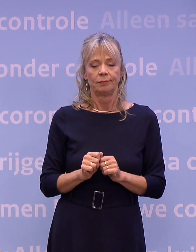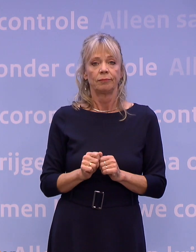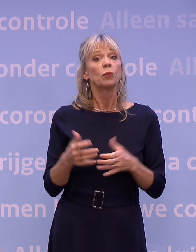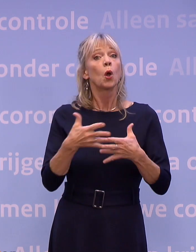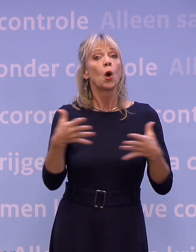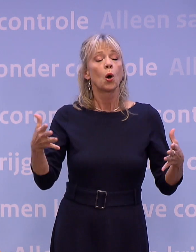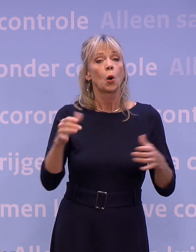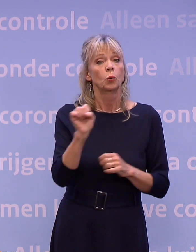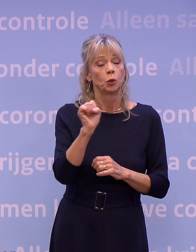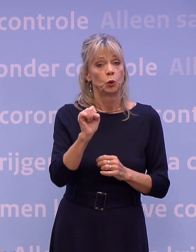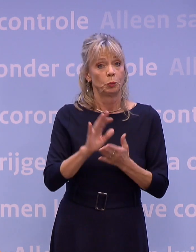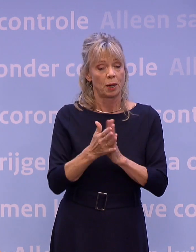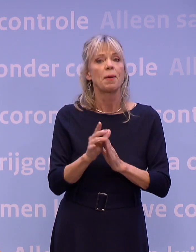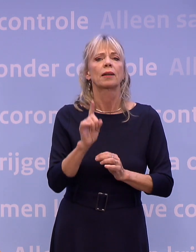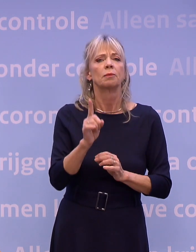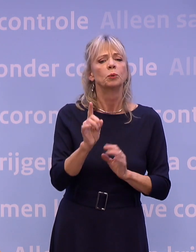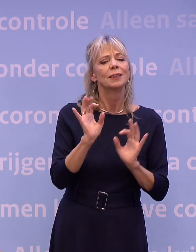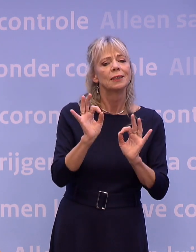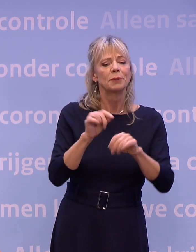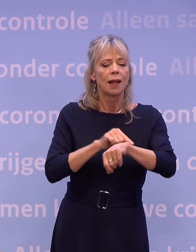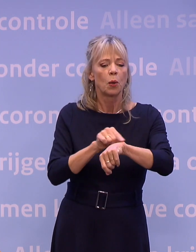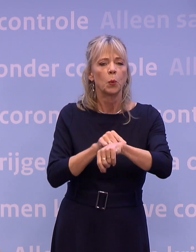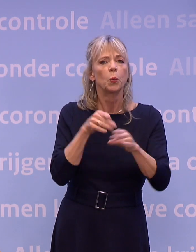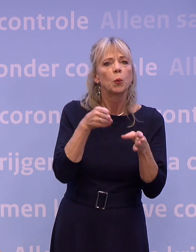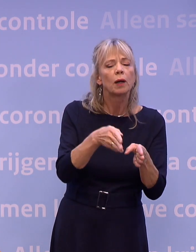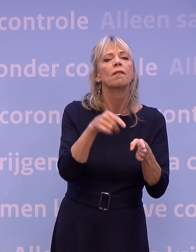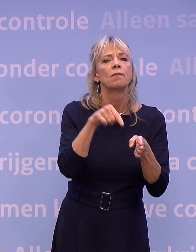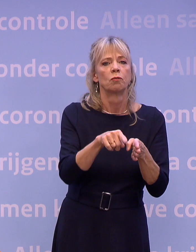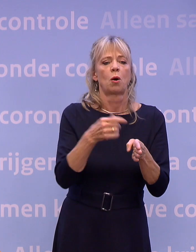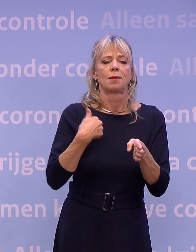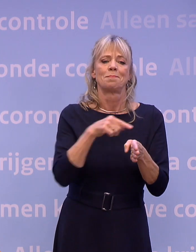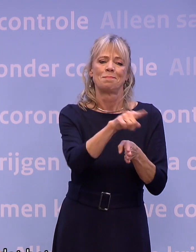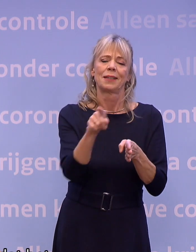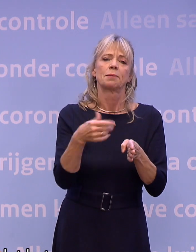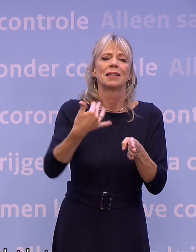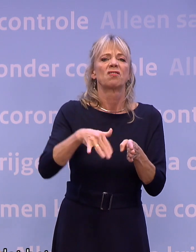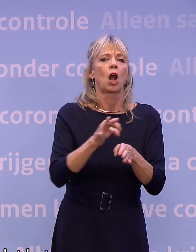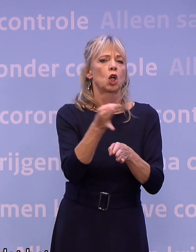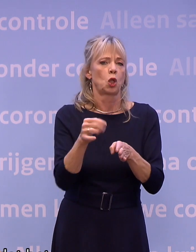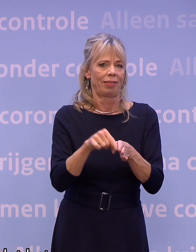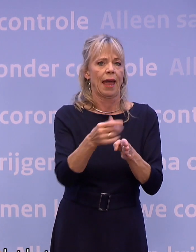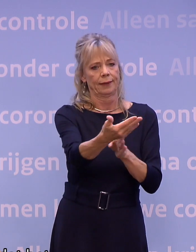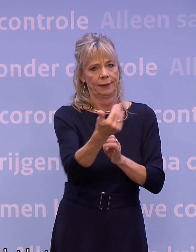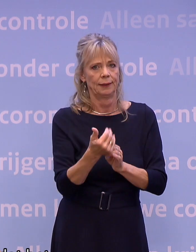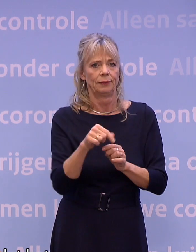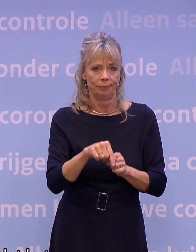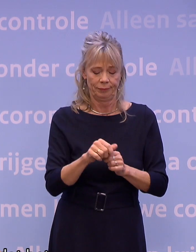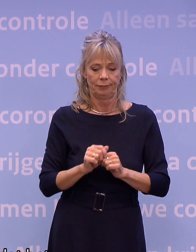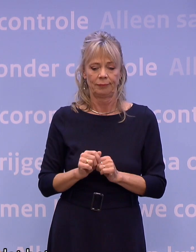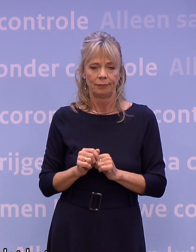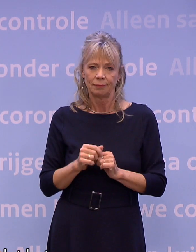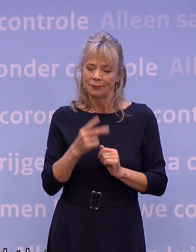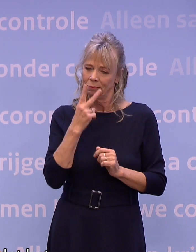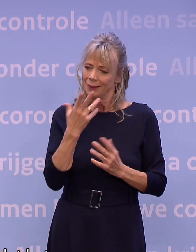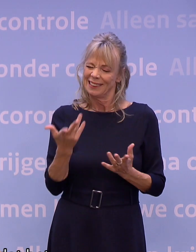moesten al speciale winkeluren instellen voor mensen met een wat zwakkere gezondheid. En we zien op dit moment dat het simpelweg nog te